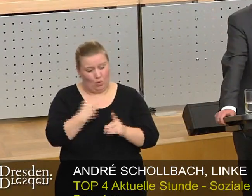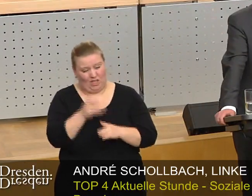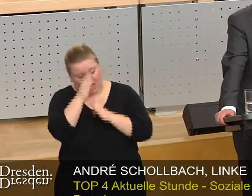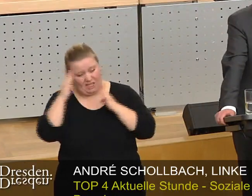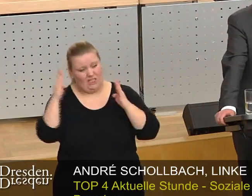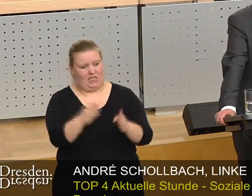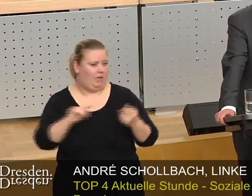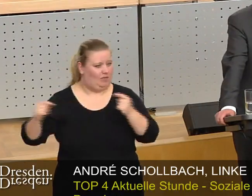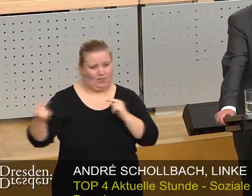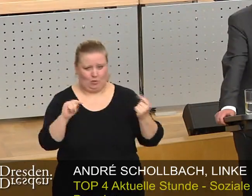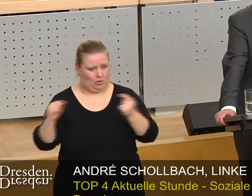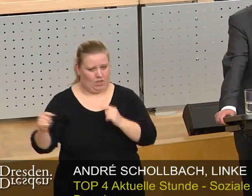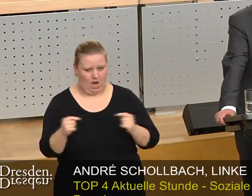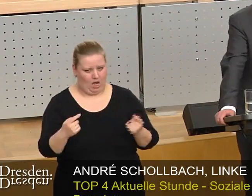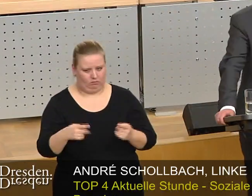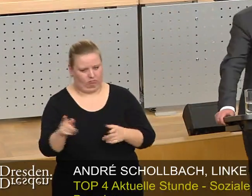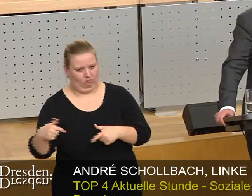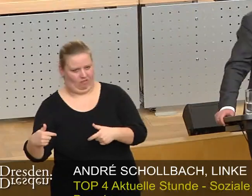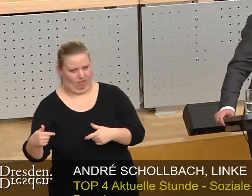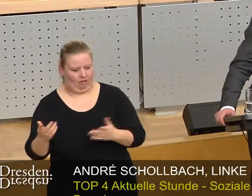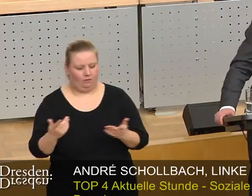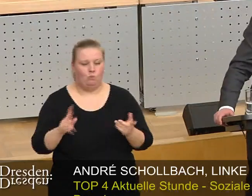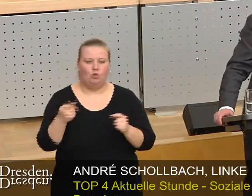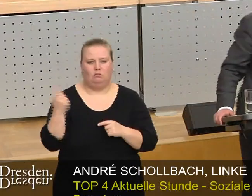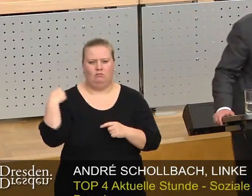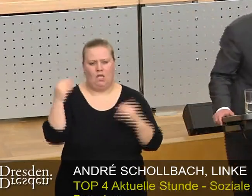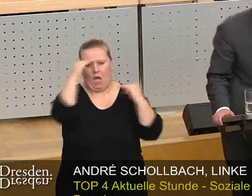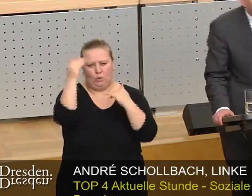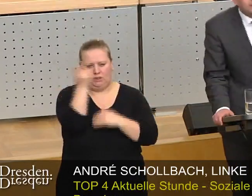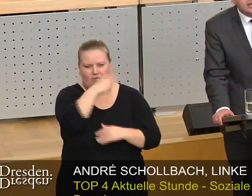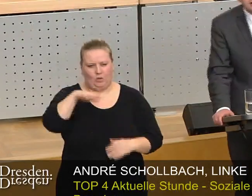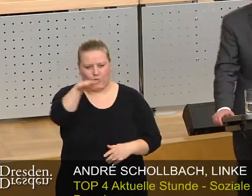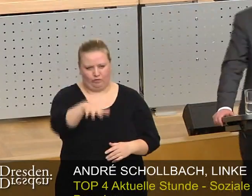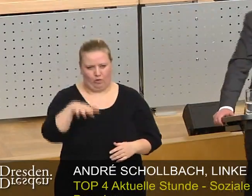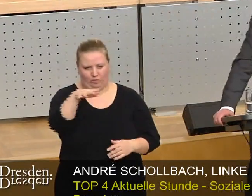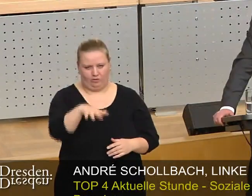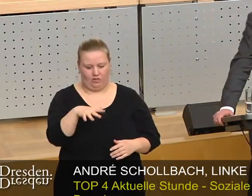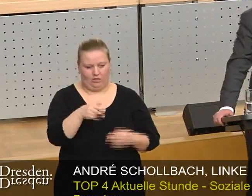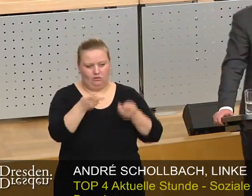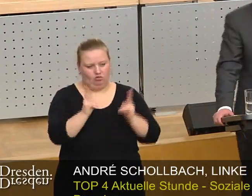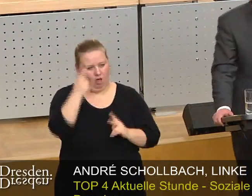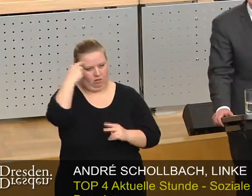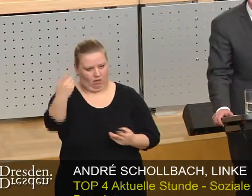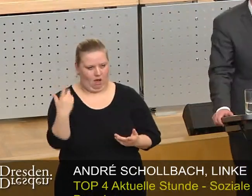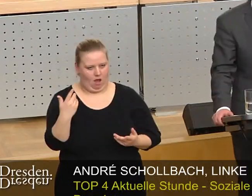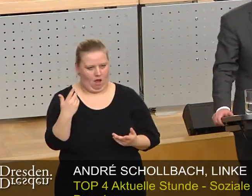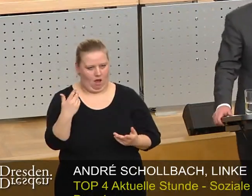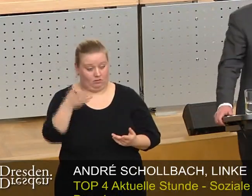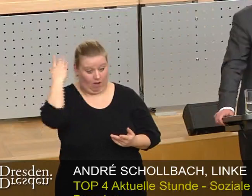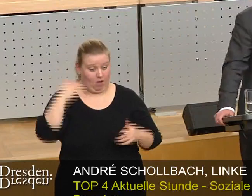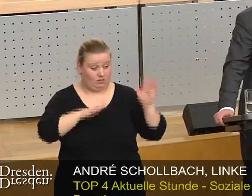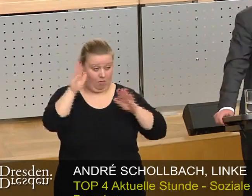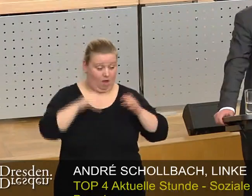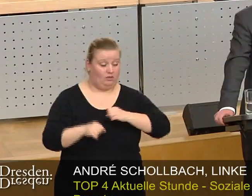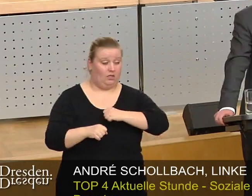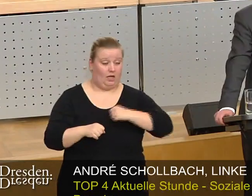diskutiert worden sind. Im August 2015 hat der Stadtrat mit der Mehrheit aus